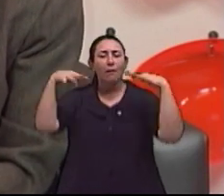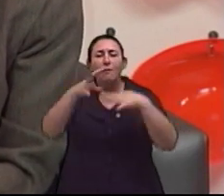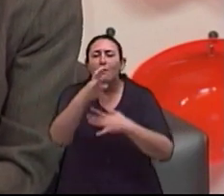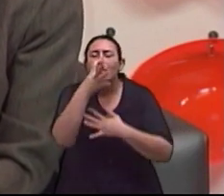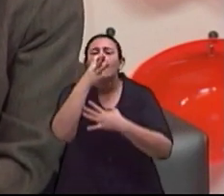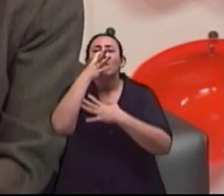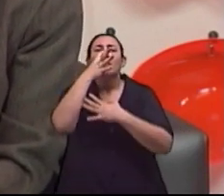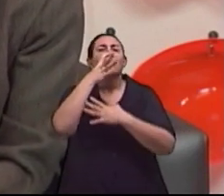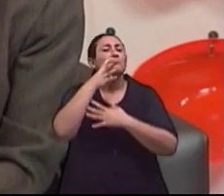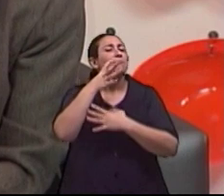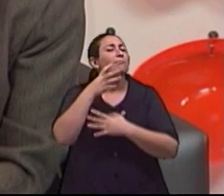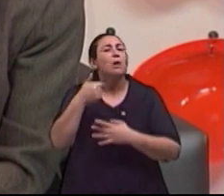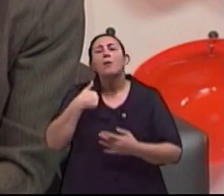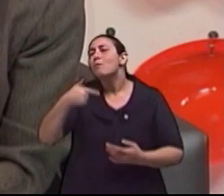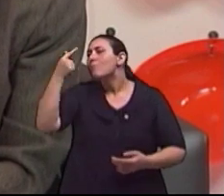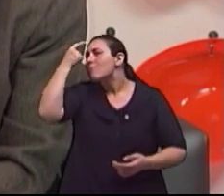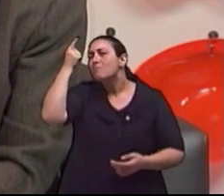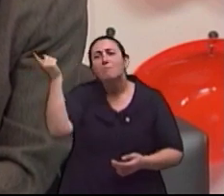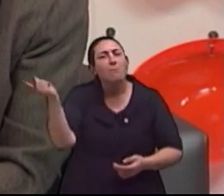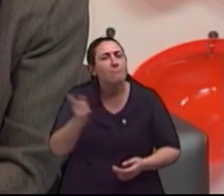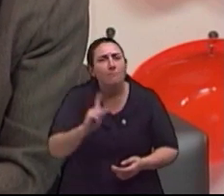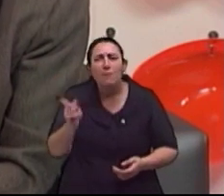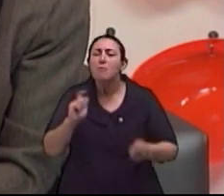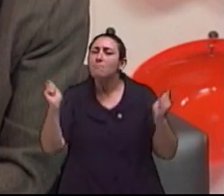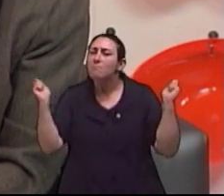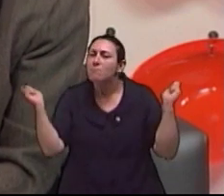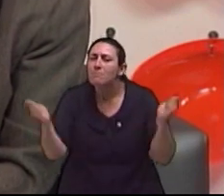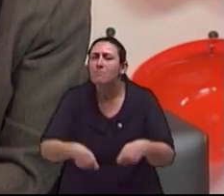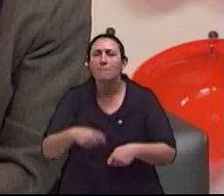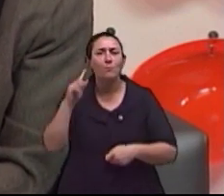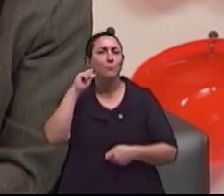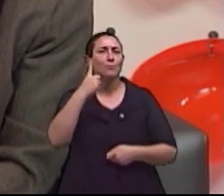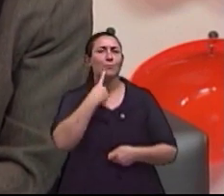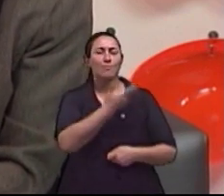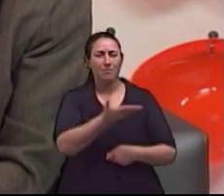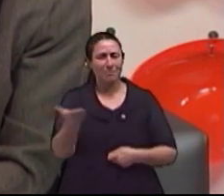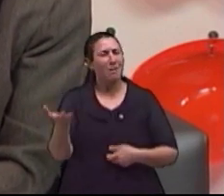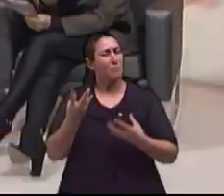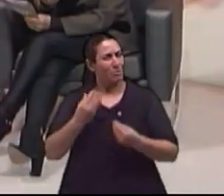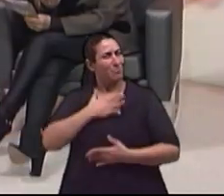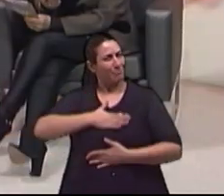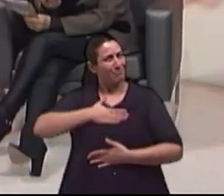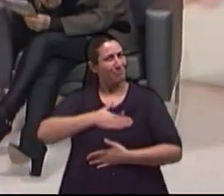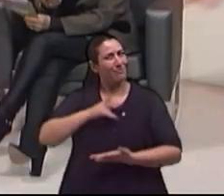e dizia, eu não sabia que isso era possível. É uma gratificação linda, né, Patrícia?